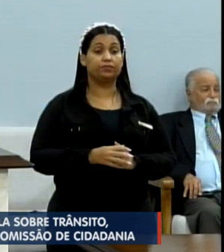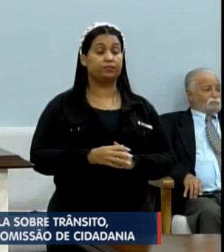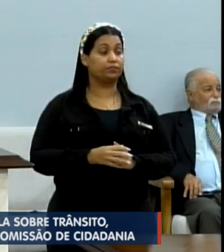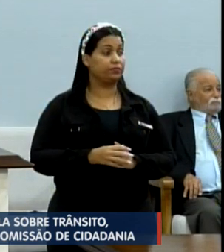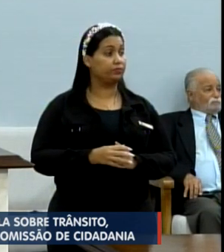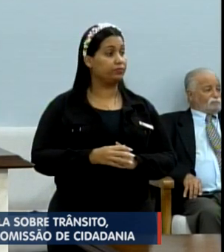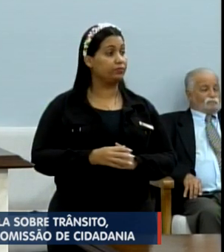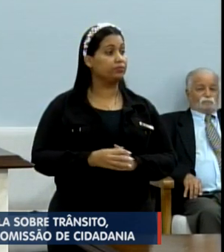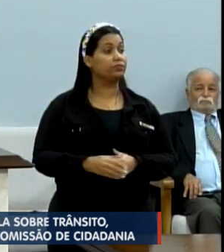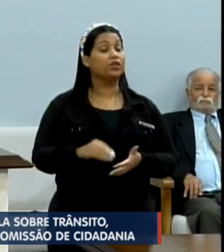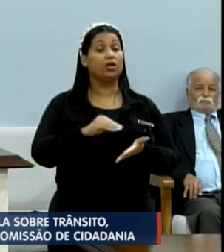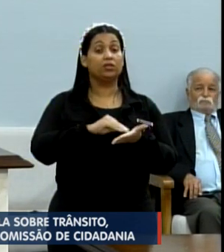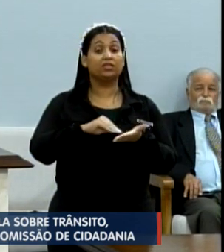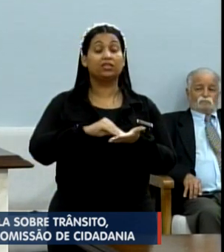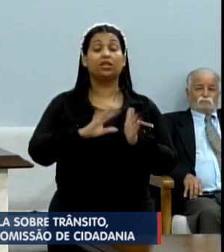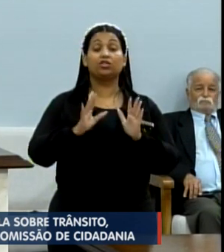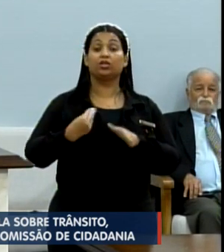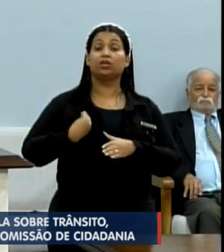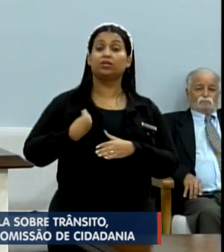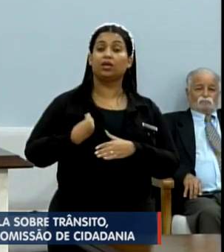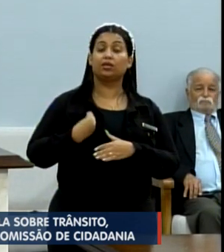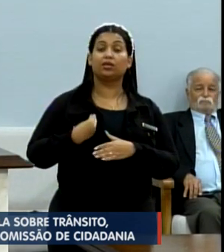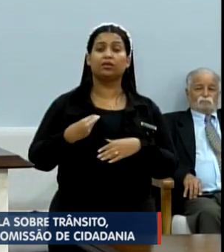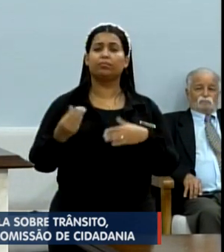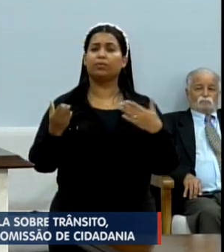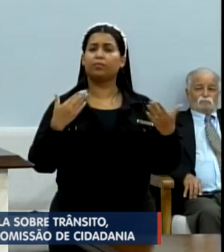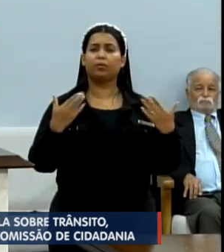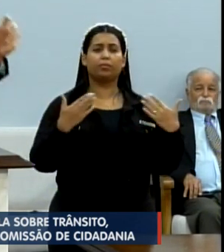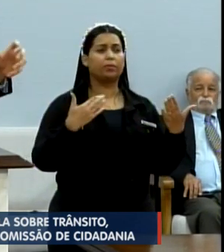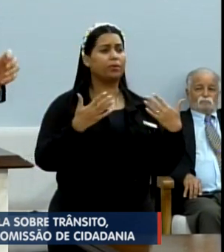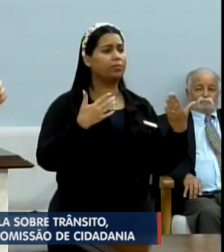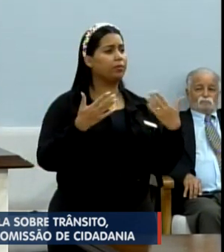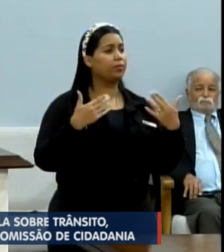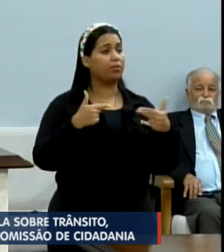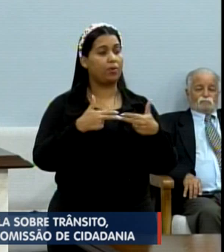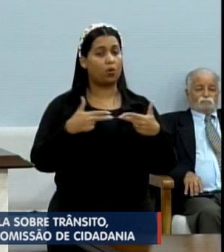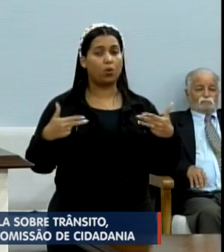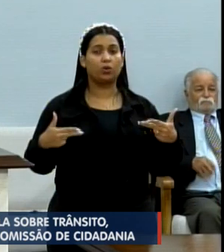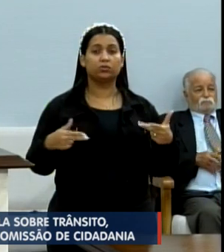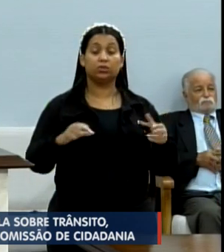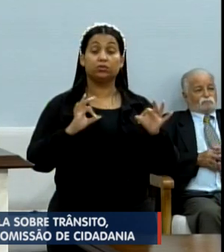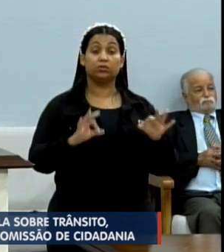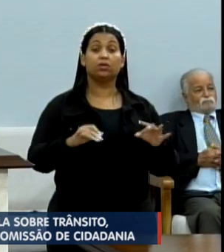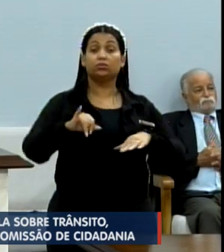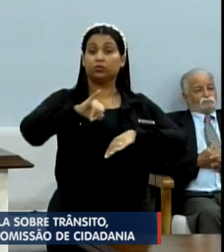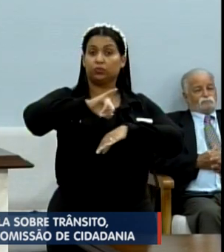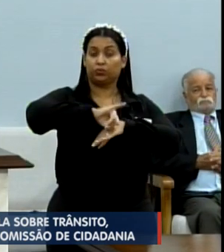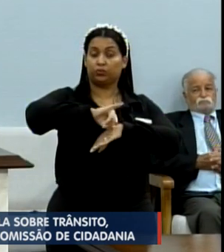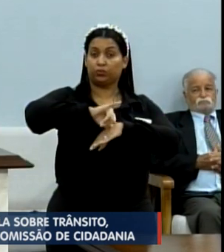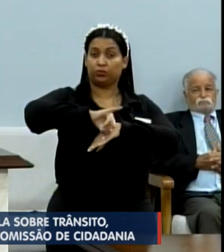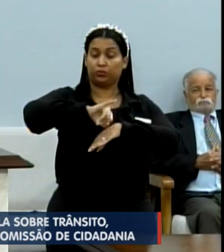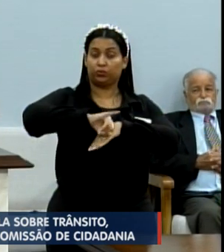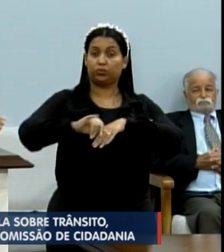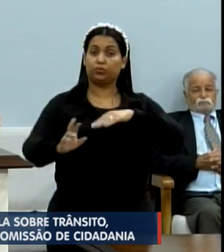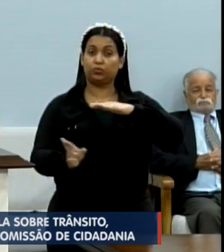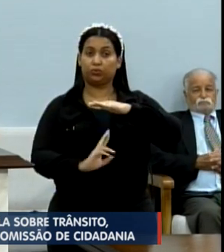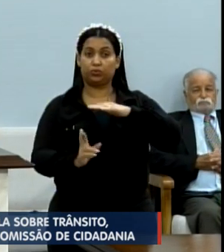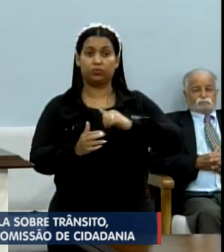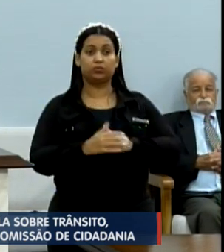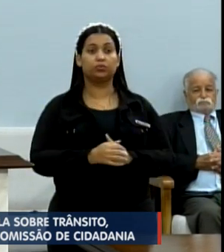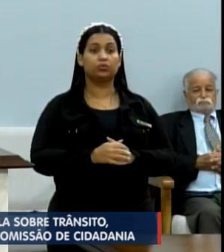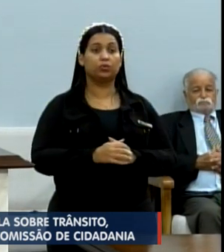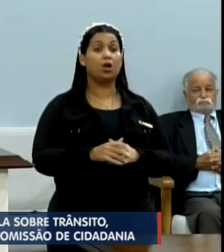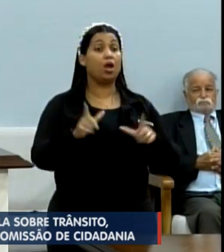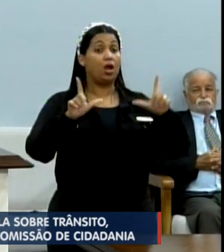O secretário vai estar aqui para falar sobre uma situação pontual no centro da cidade, na rodoviária. A TVTEM fez,